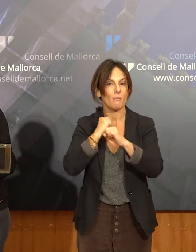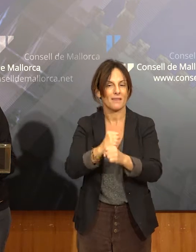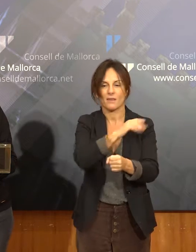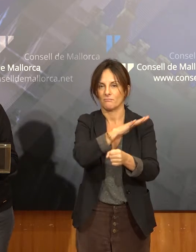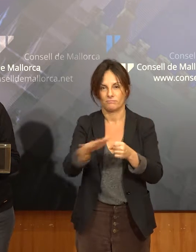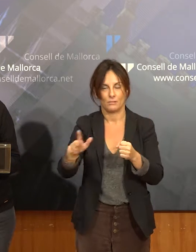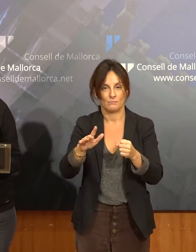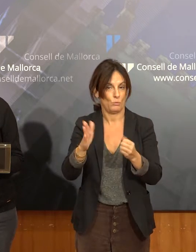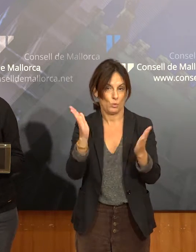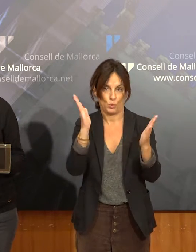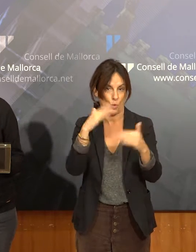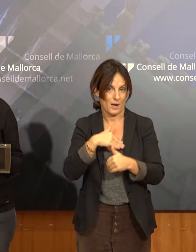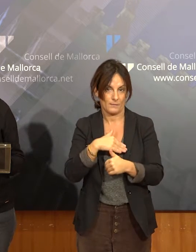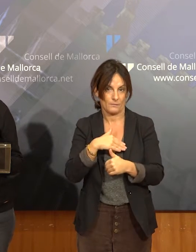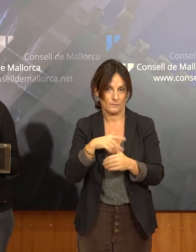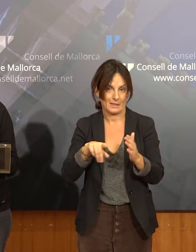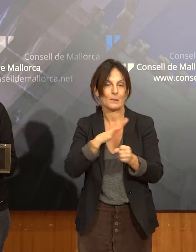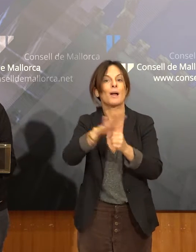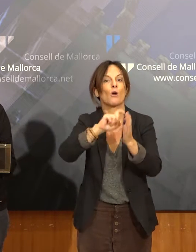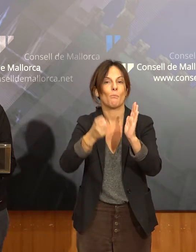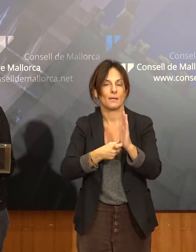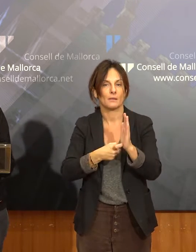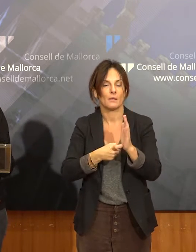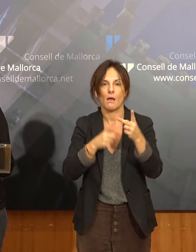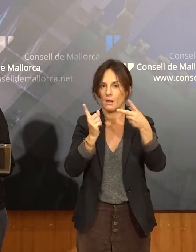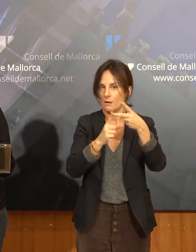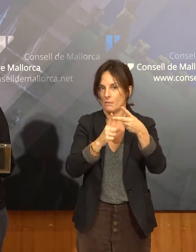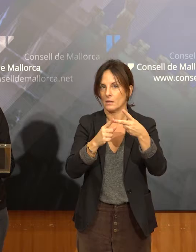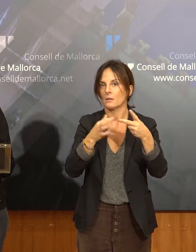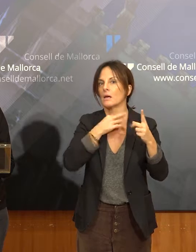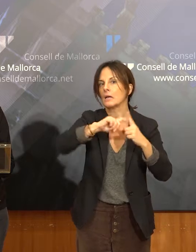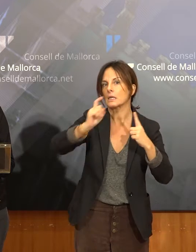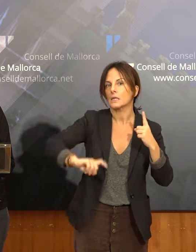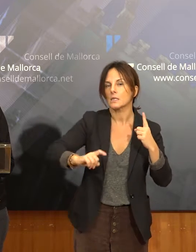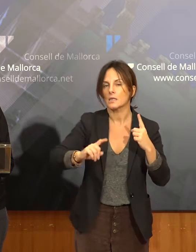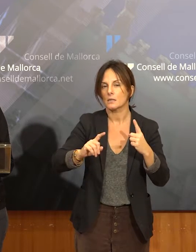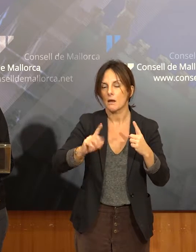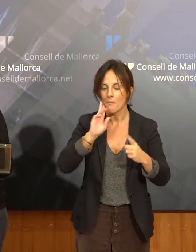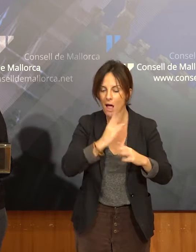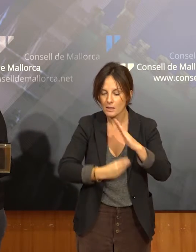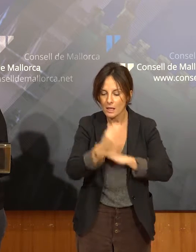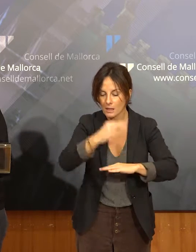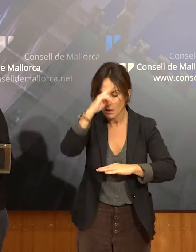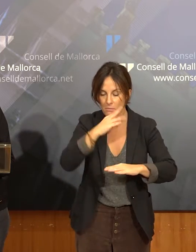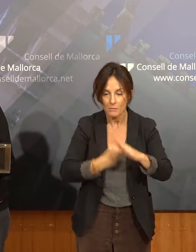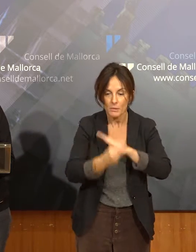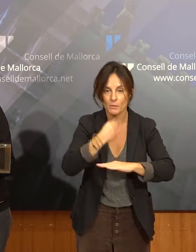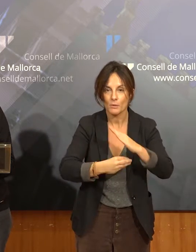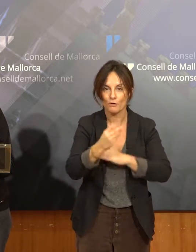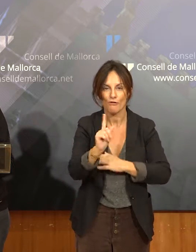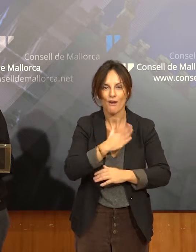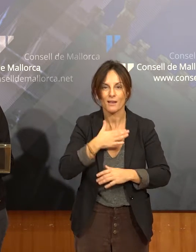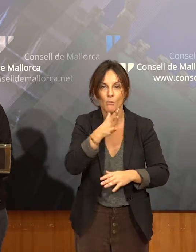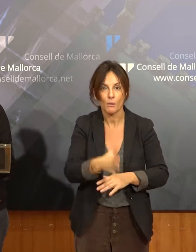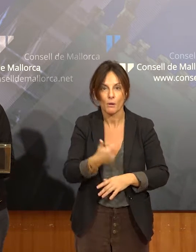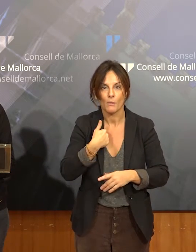plenament. I, per altra part, perquè jo crec que tenim també una crisi de la maternitat i la paternitat, que en gran parte és una crisi de cuidados, és a dir, que